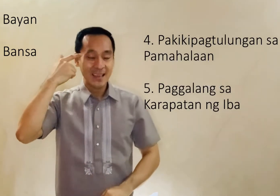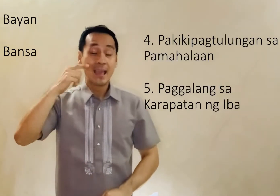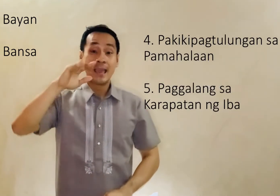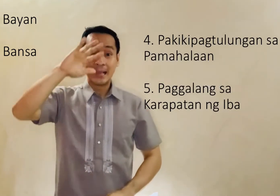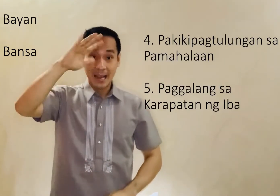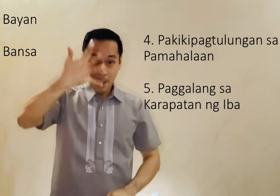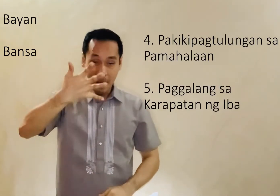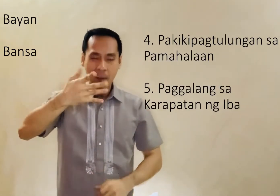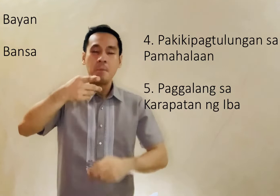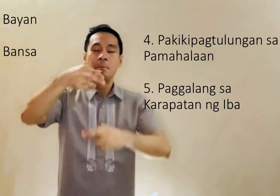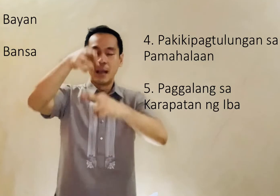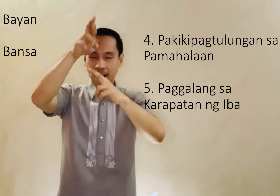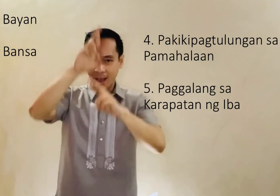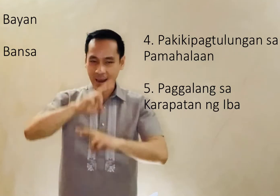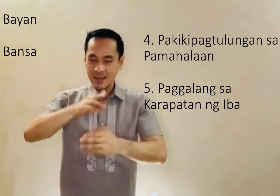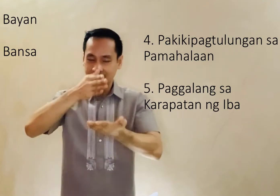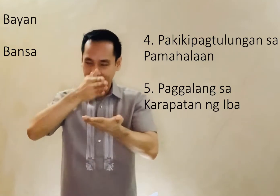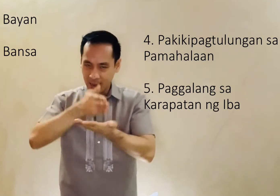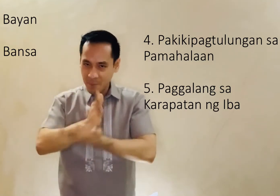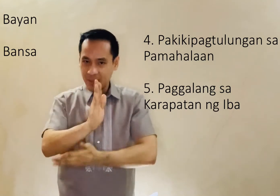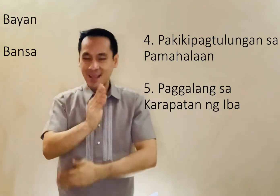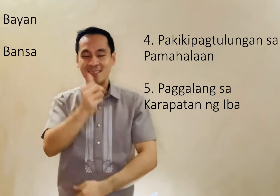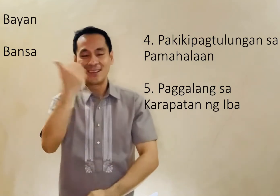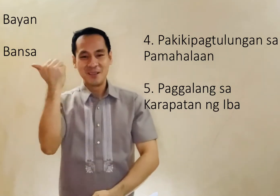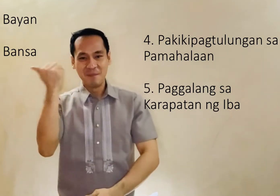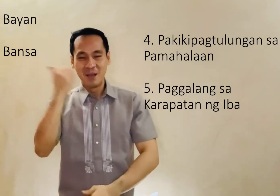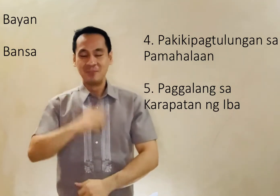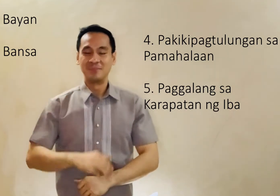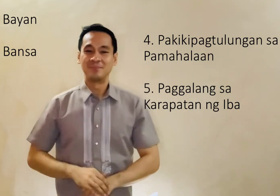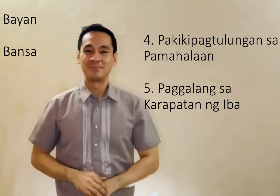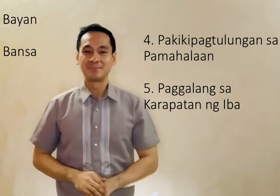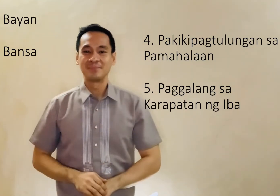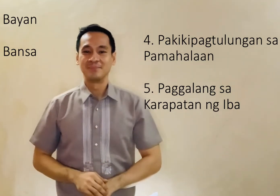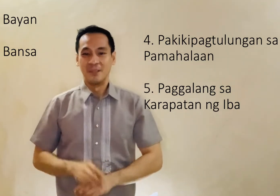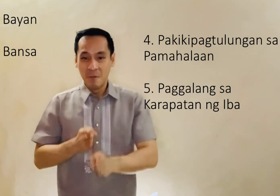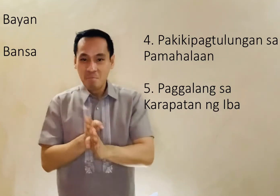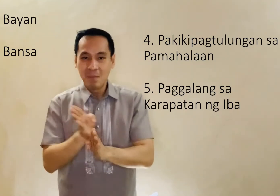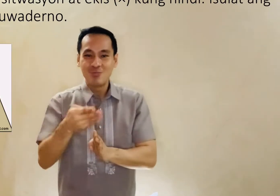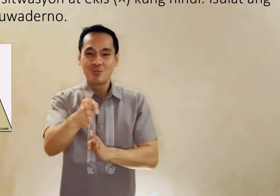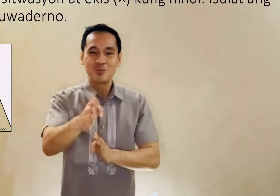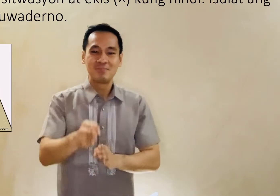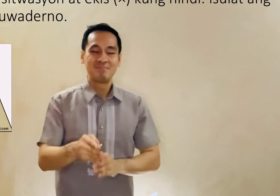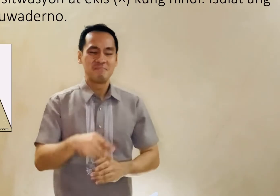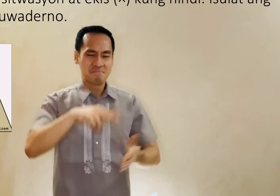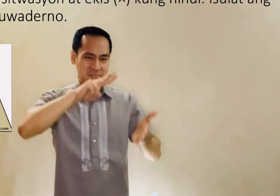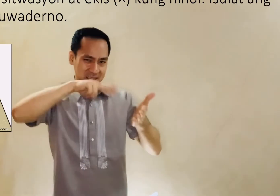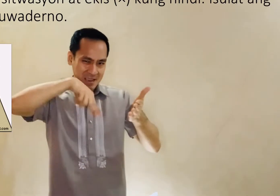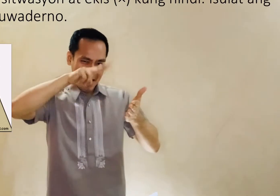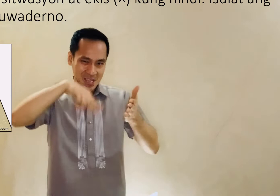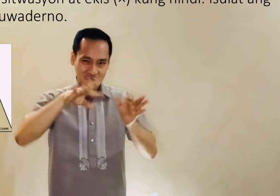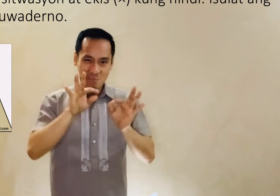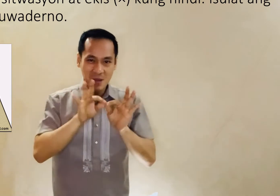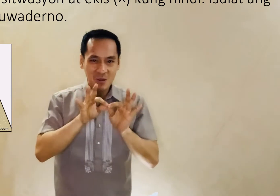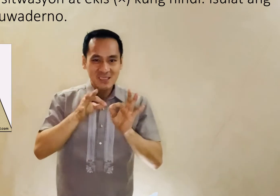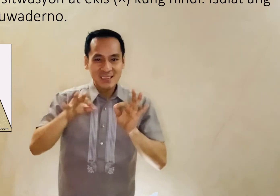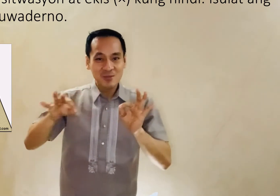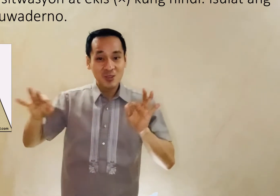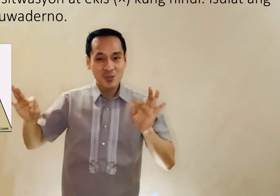Ikalima, paggalang sa karapatan ng iba Panuto Basahin ang bawat